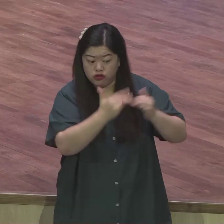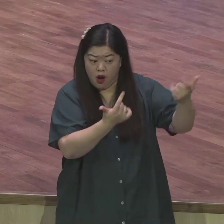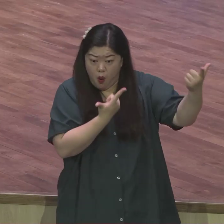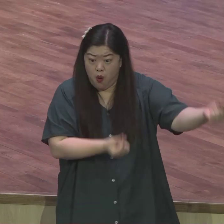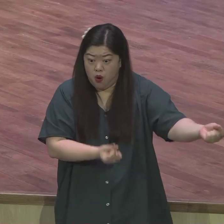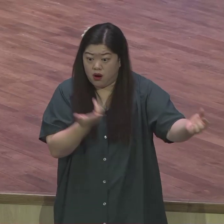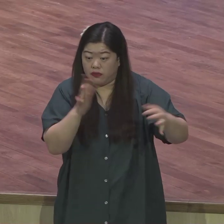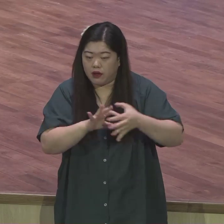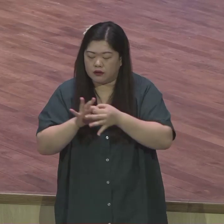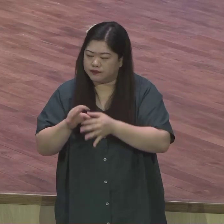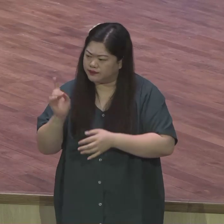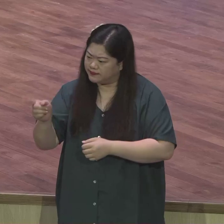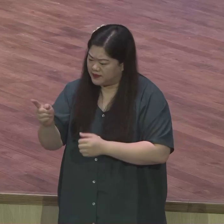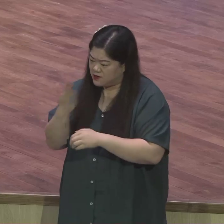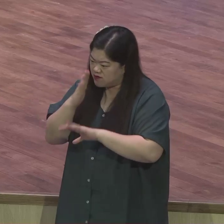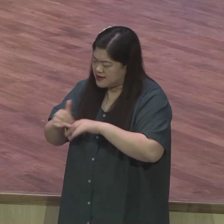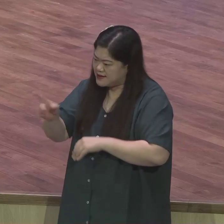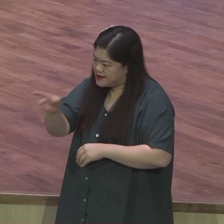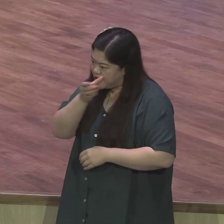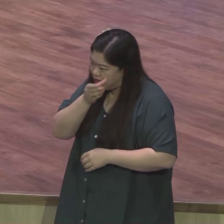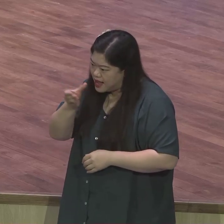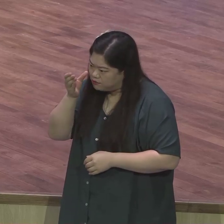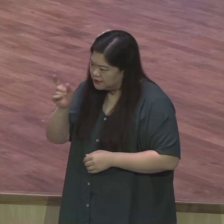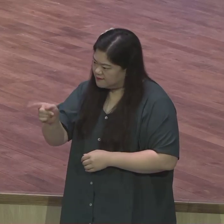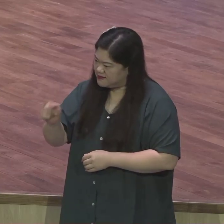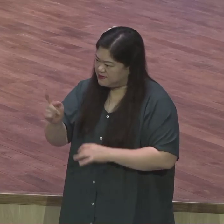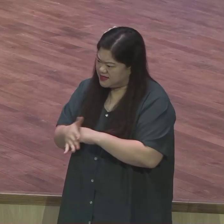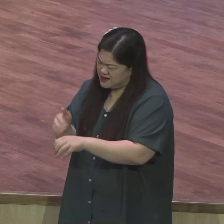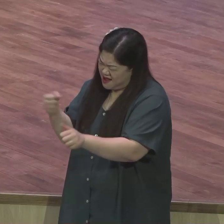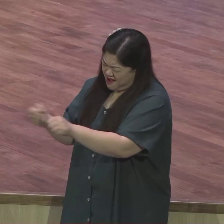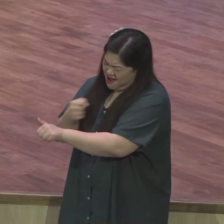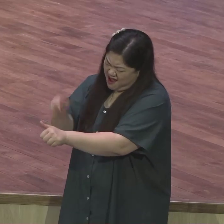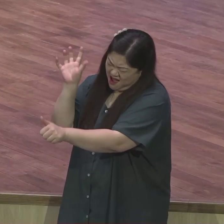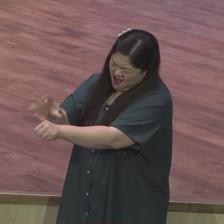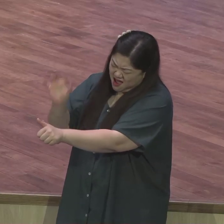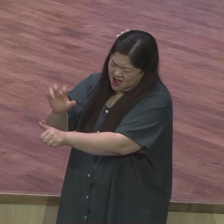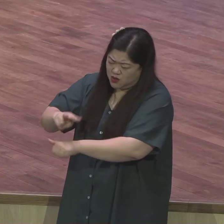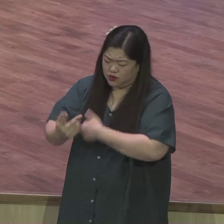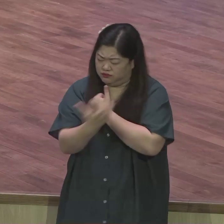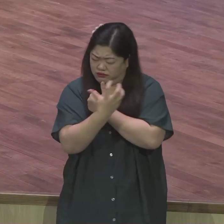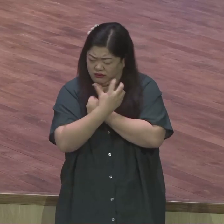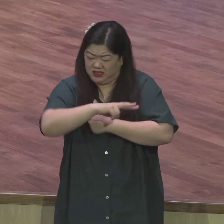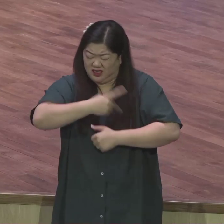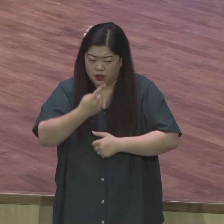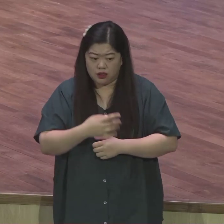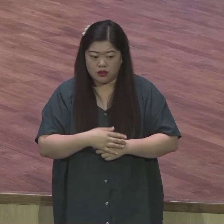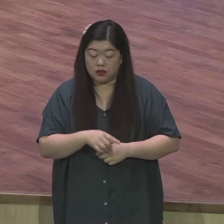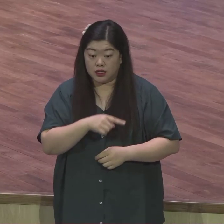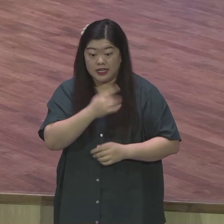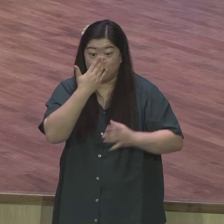불구하고 바울은 그들을 미워하지 않았어요 미워하지 않았어요 왜 미워하지 않았어요